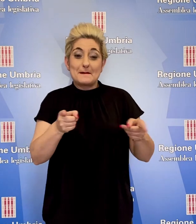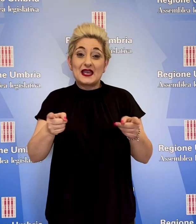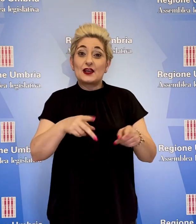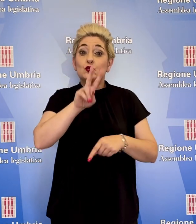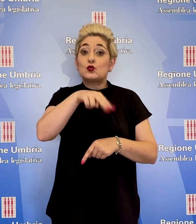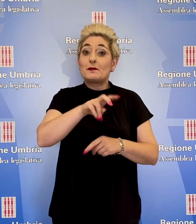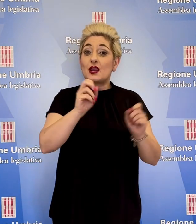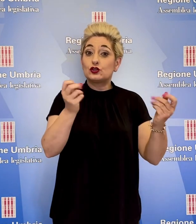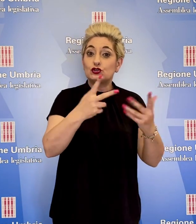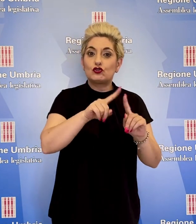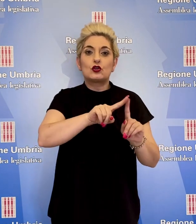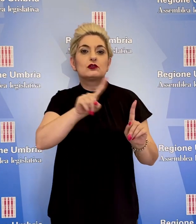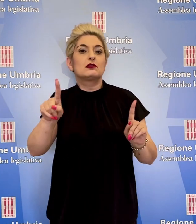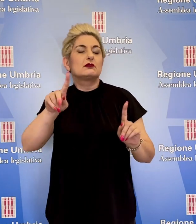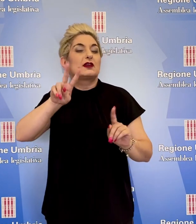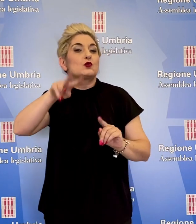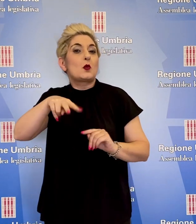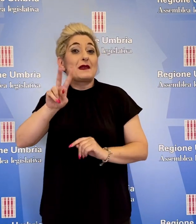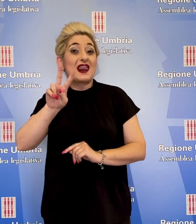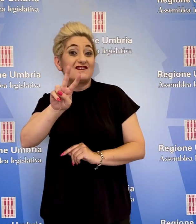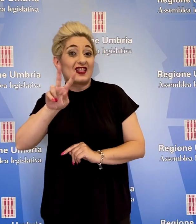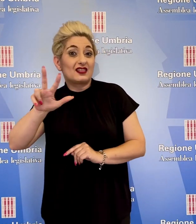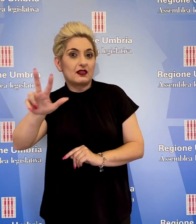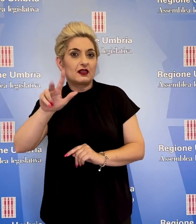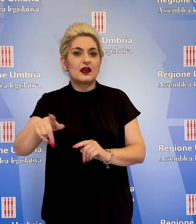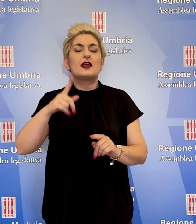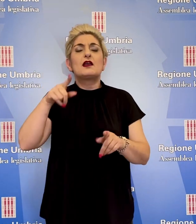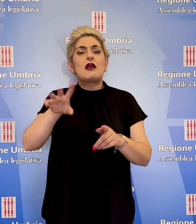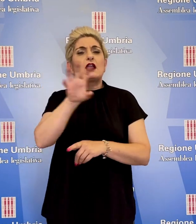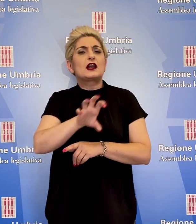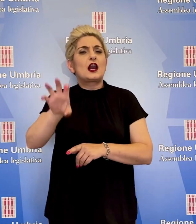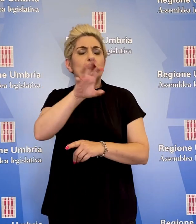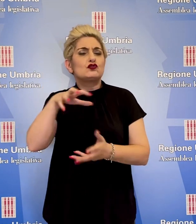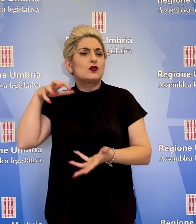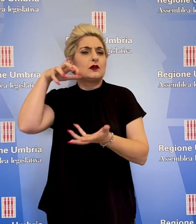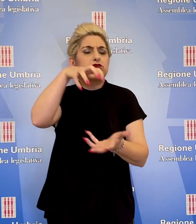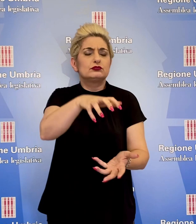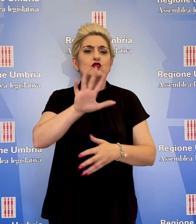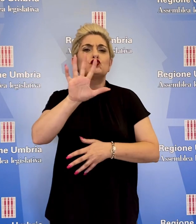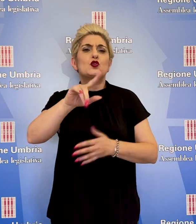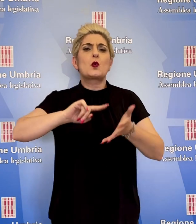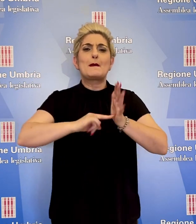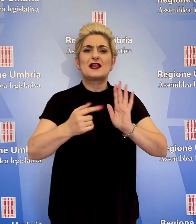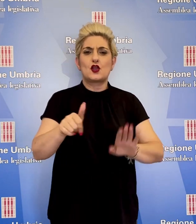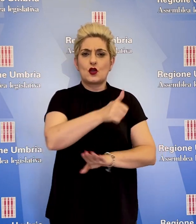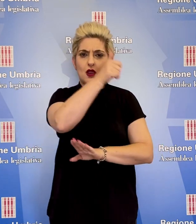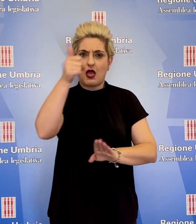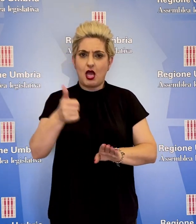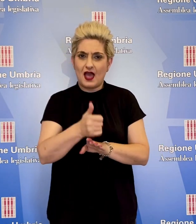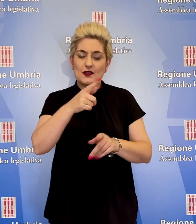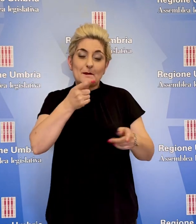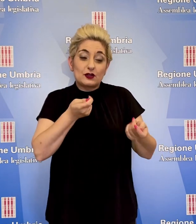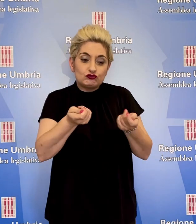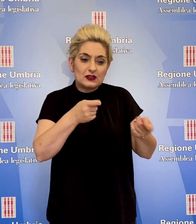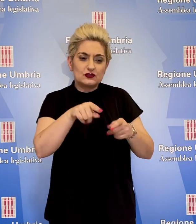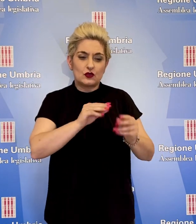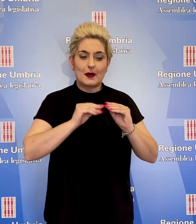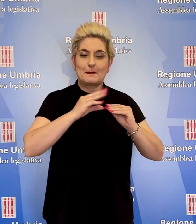2018-2023 la regione ha stanziato 5 milioni all'anno per la manutenzione delle strade regionali, in